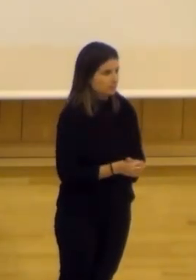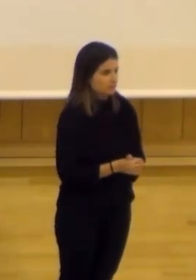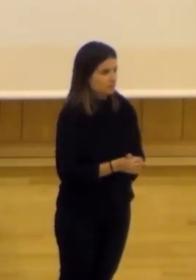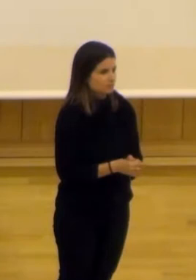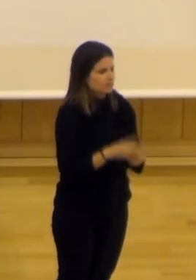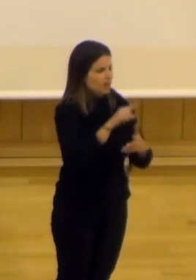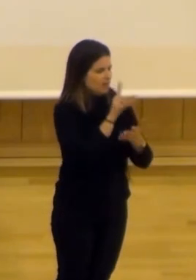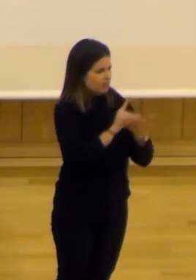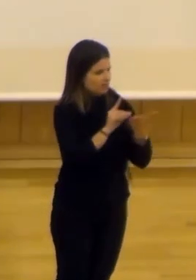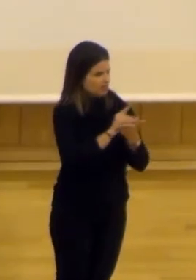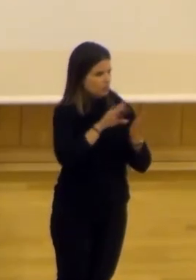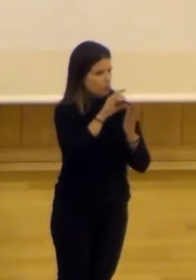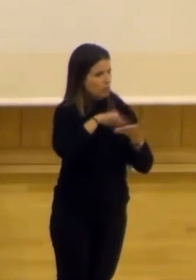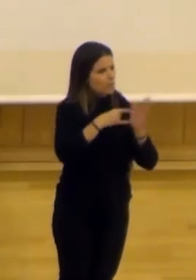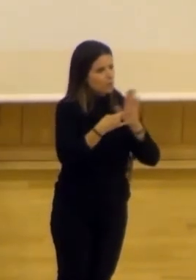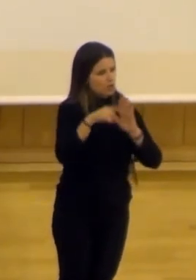estos son los datos del proyecto.